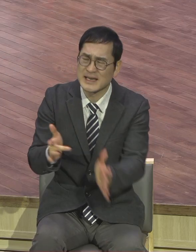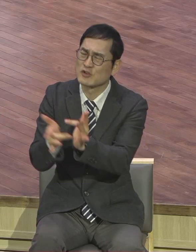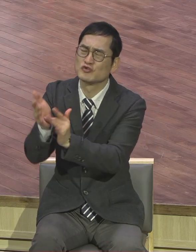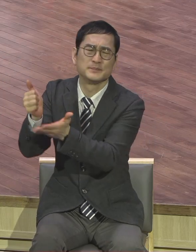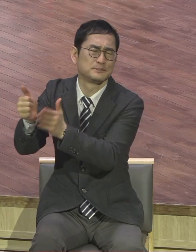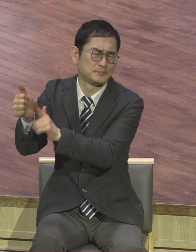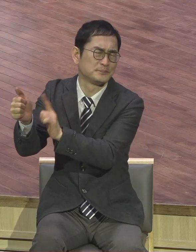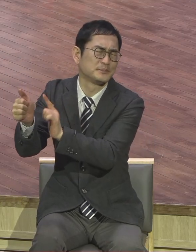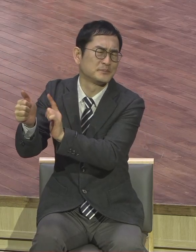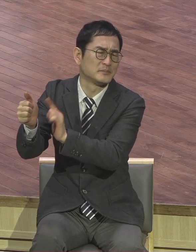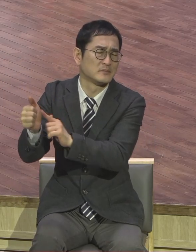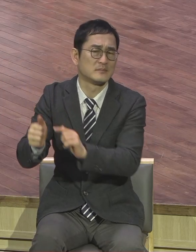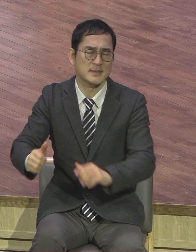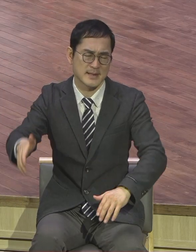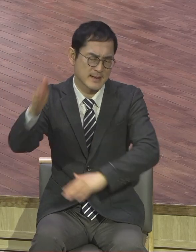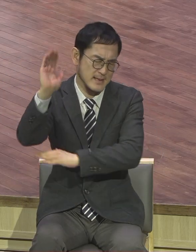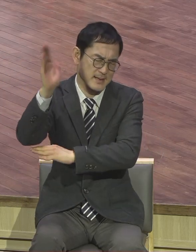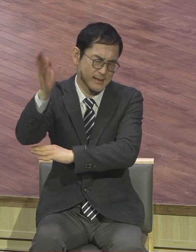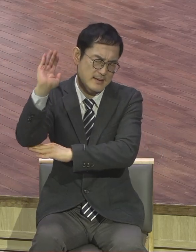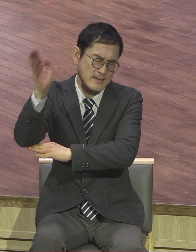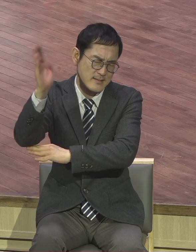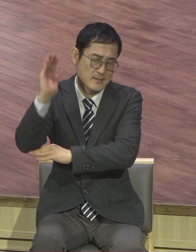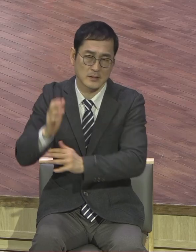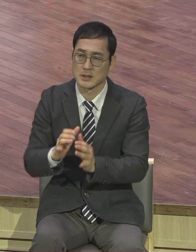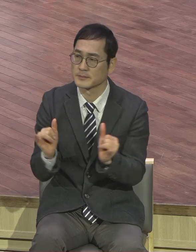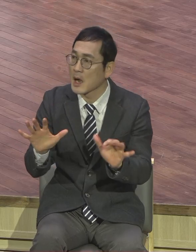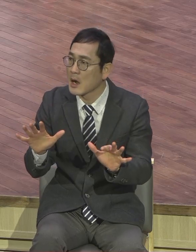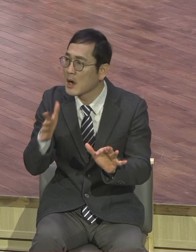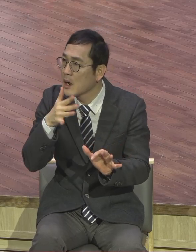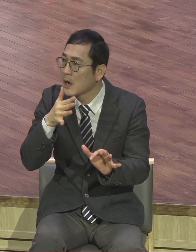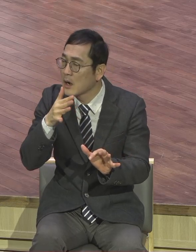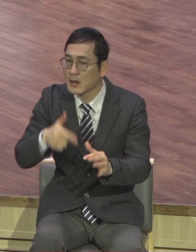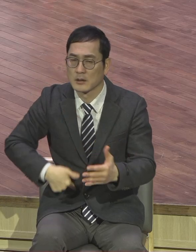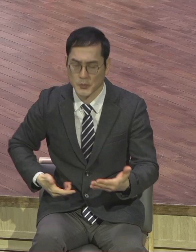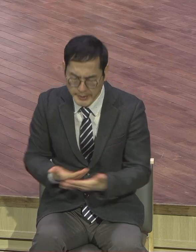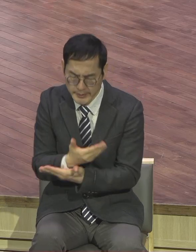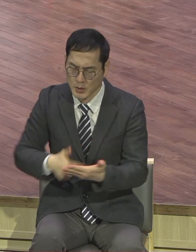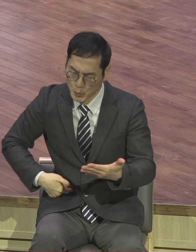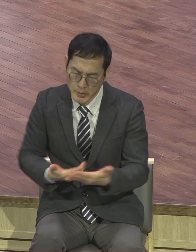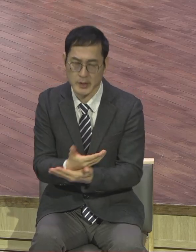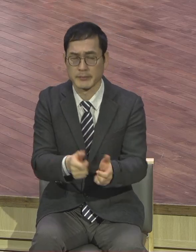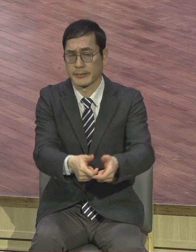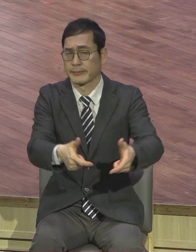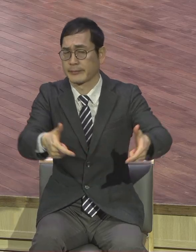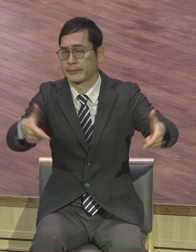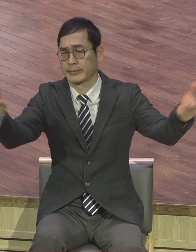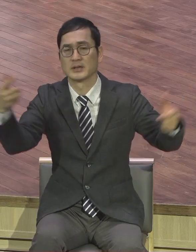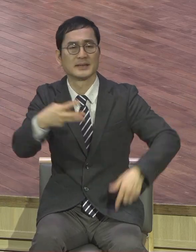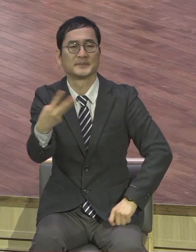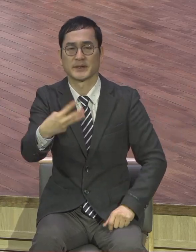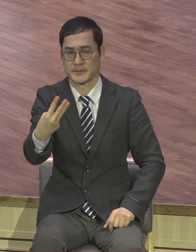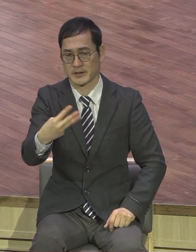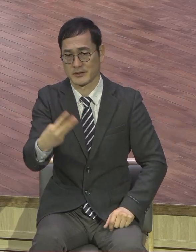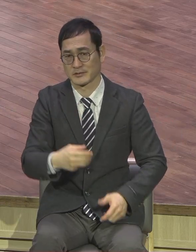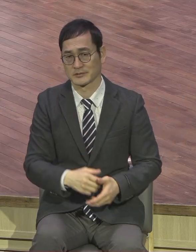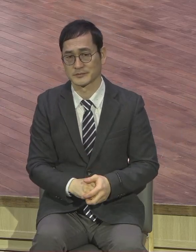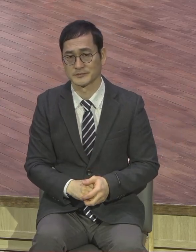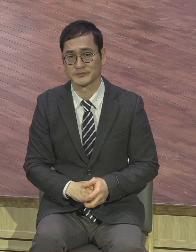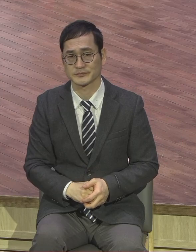명절이 돼가지고 전세계 헛뜨던 디아스포라들이 확 몰려와 있는데 그 예루살렘 성전에 서가지고 센터에 서가지고